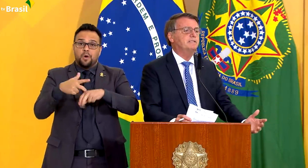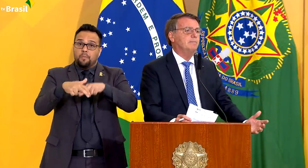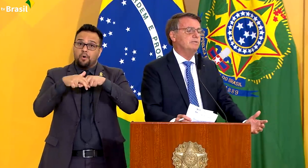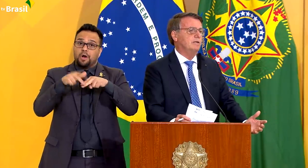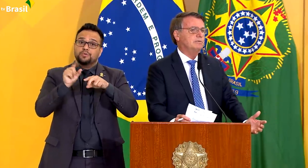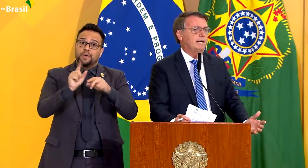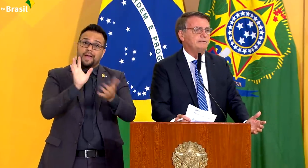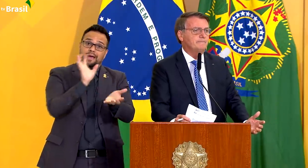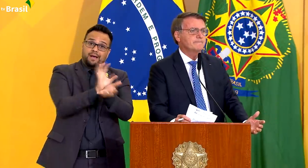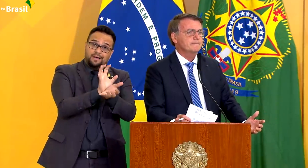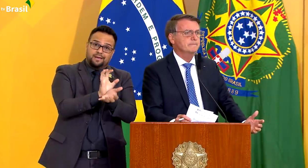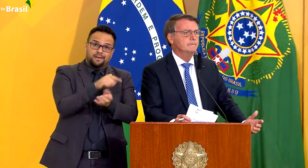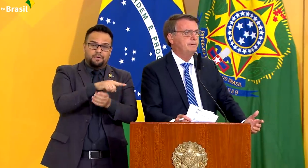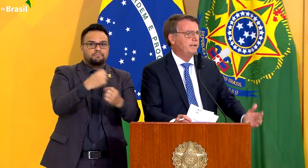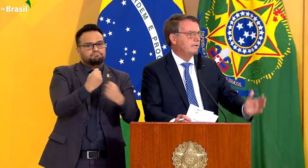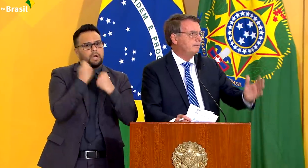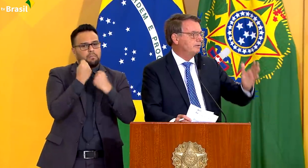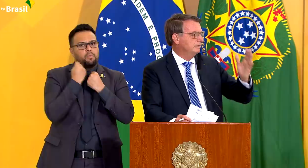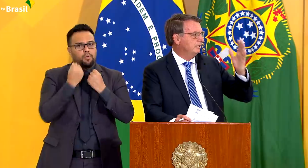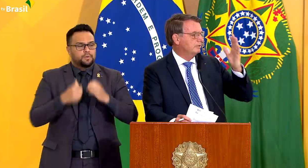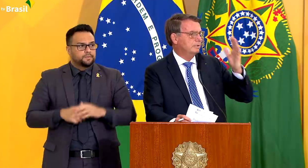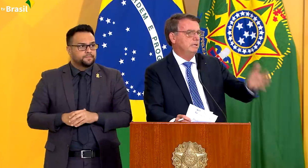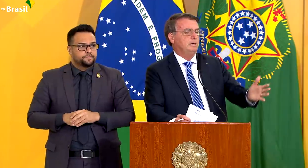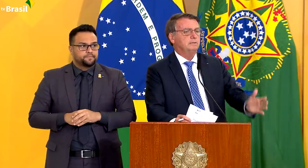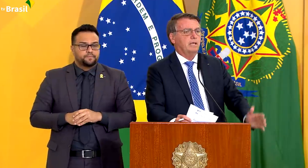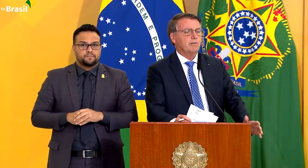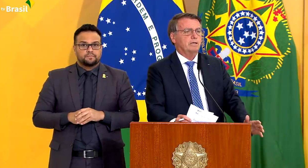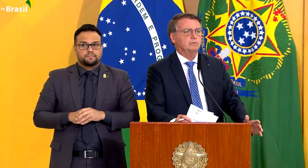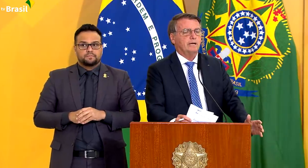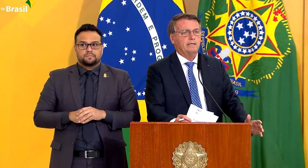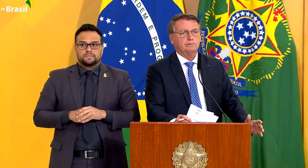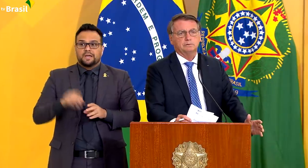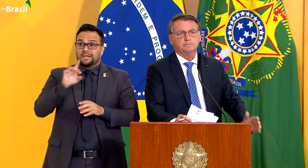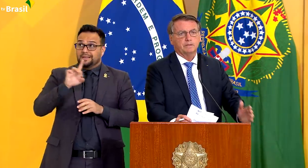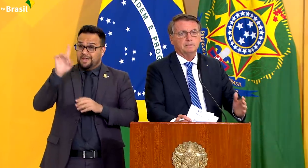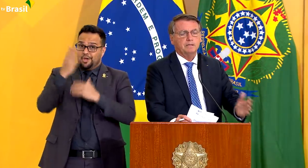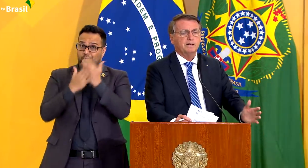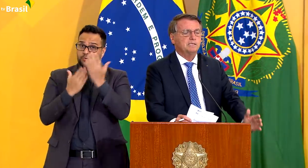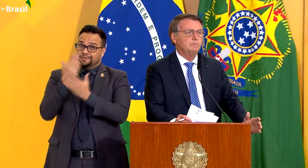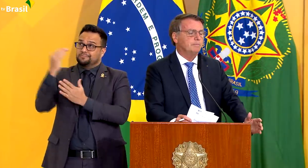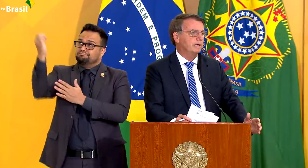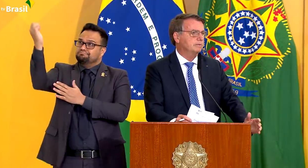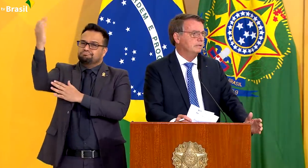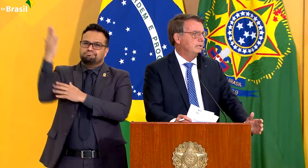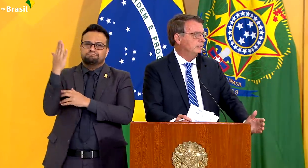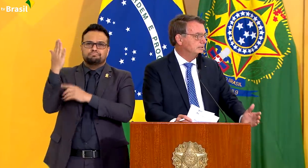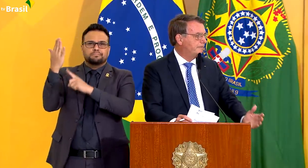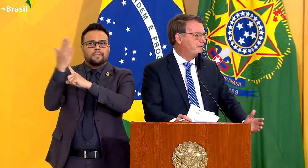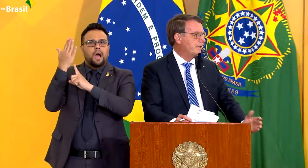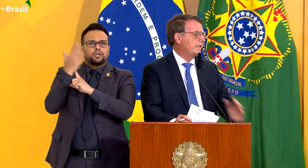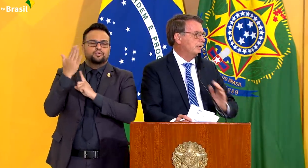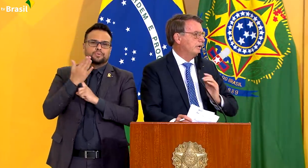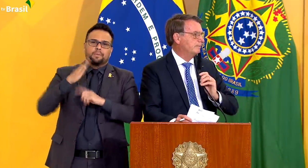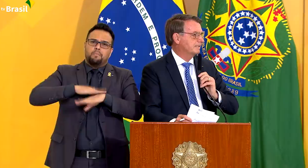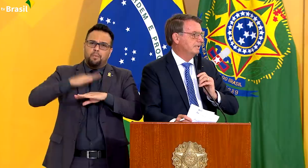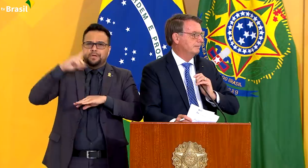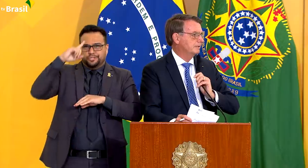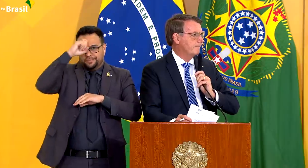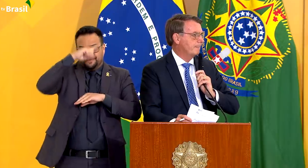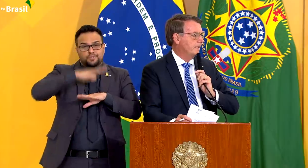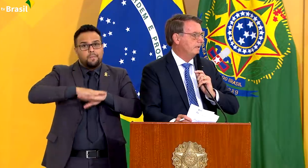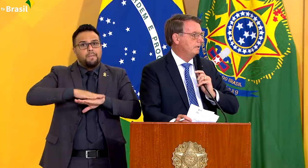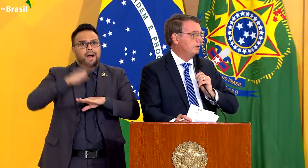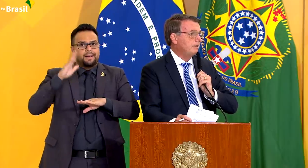à equipe que temos do nosso lado. parece que a mão de Deus tem nos ajudado nesses momentos difíceis que nós